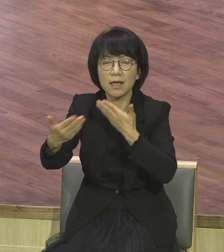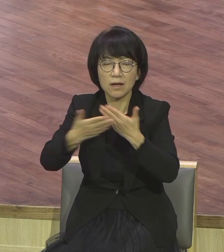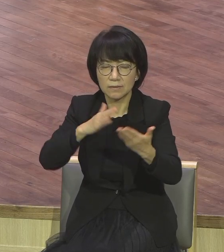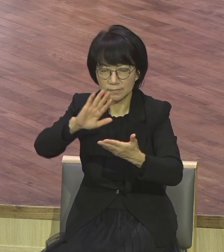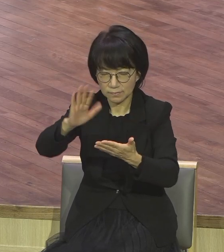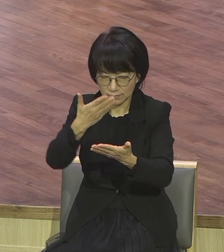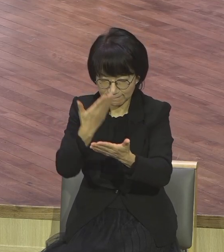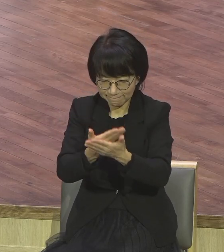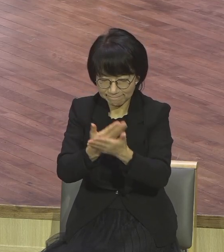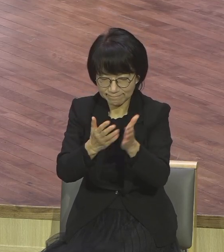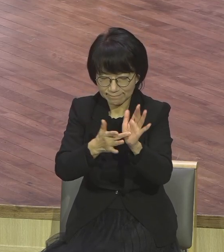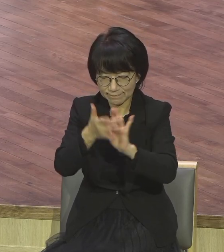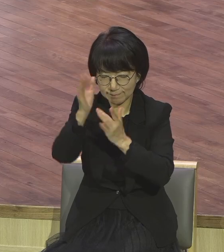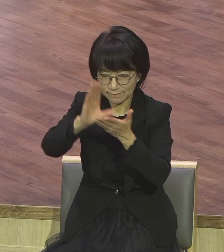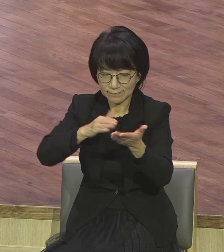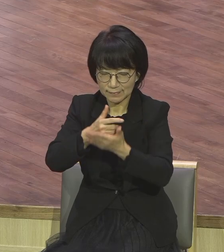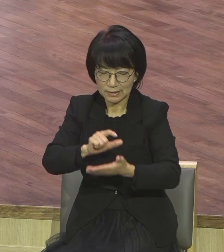받들어 기도합니다 아멘